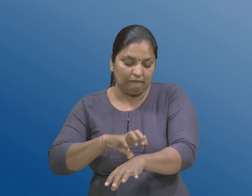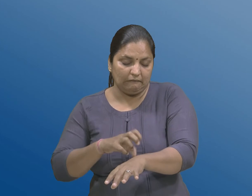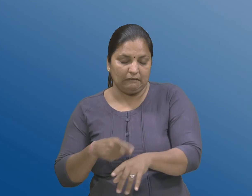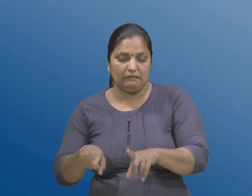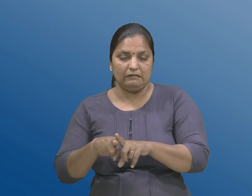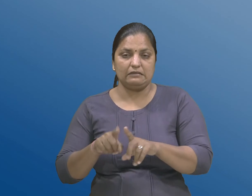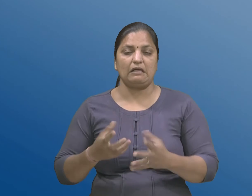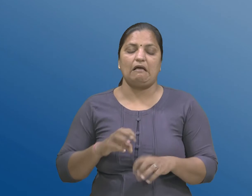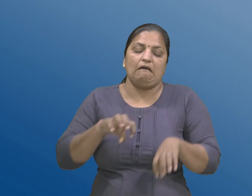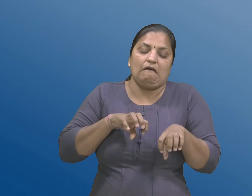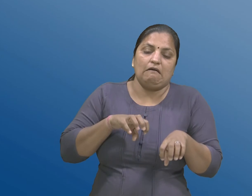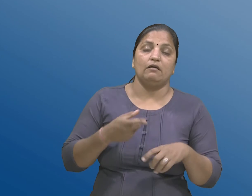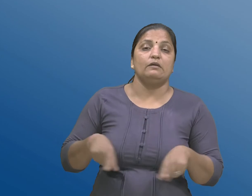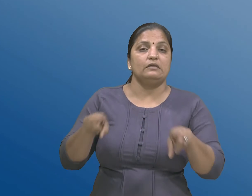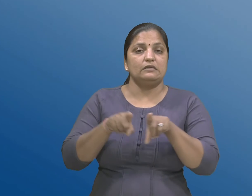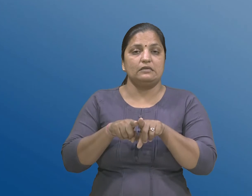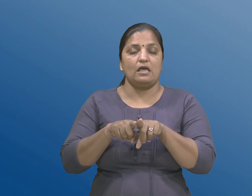अर्थ गटन एरिते करवानू रह्ष्य,